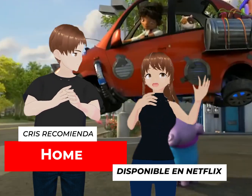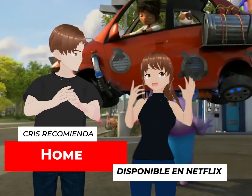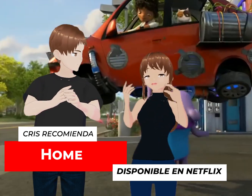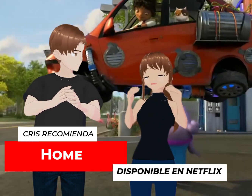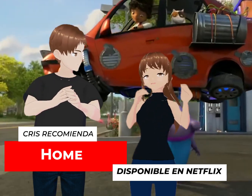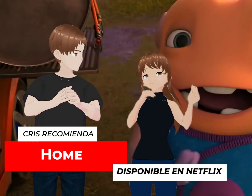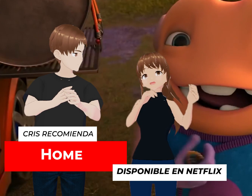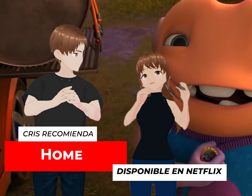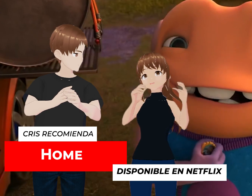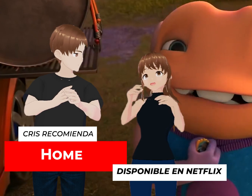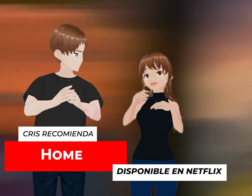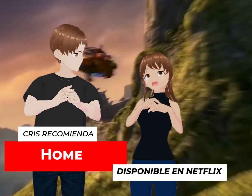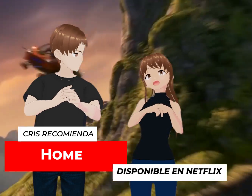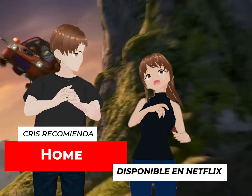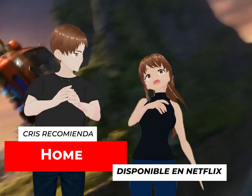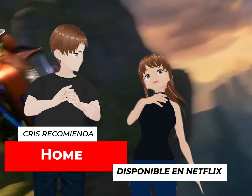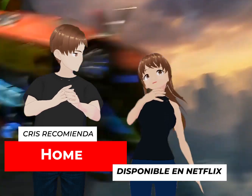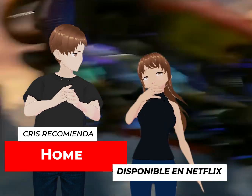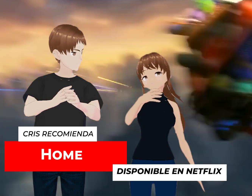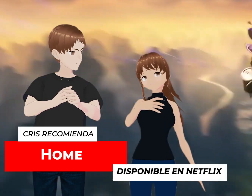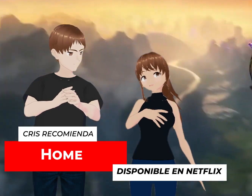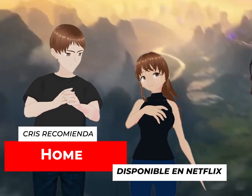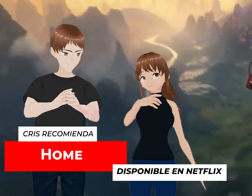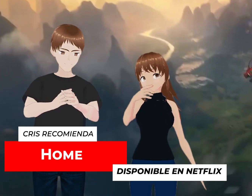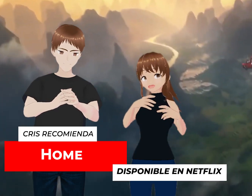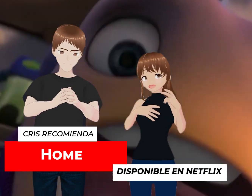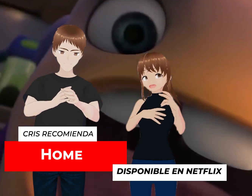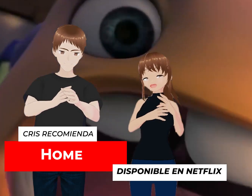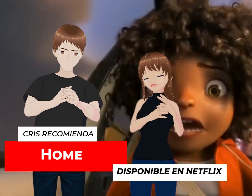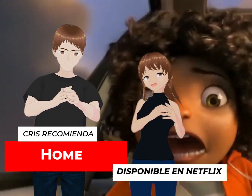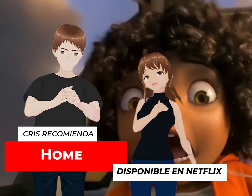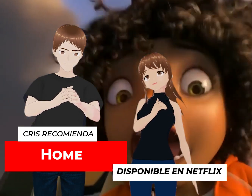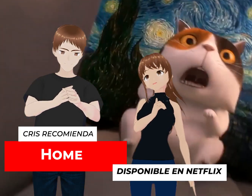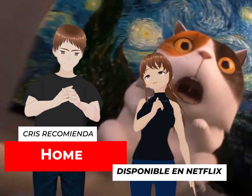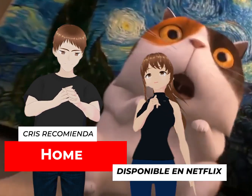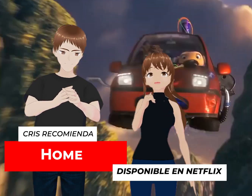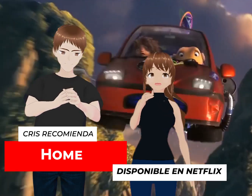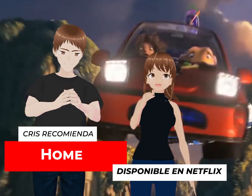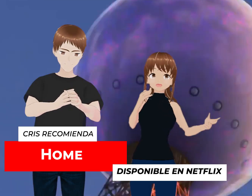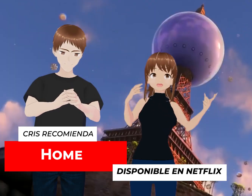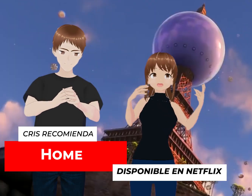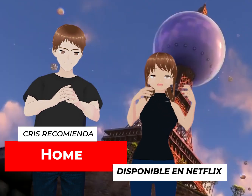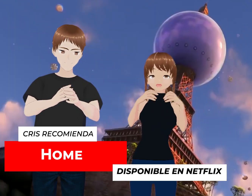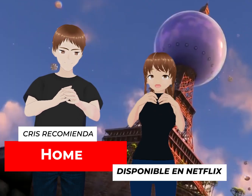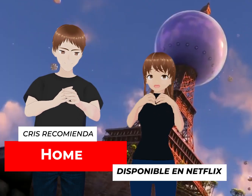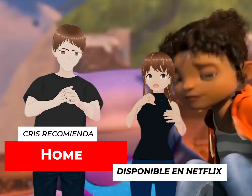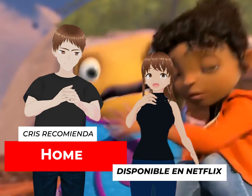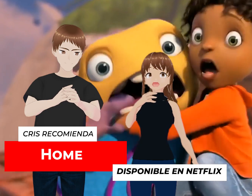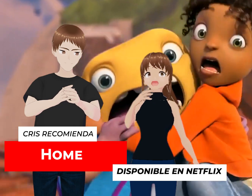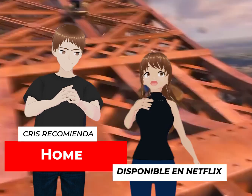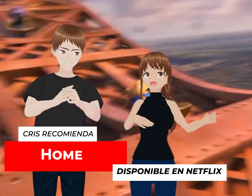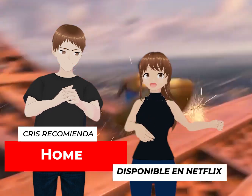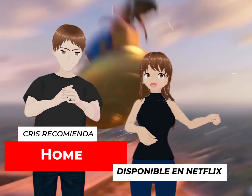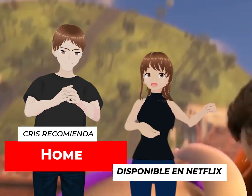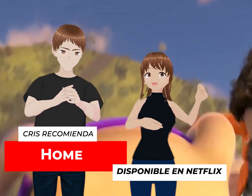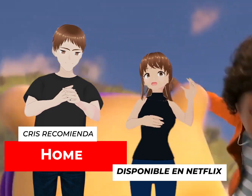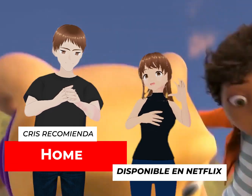en ese, digamos que hay un montón de peripecias en las cuales